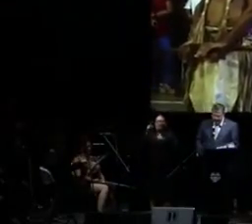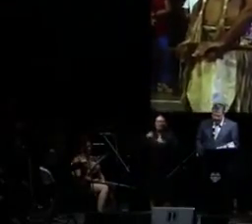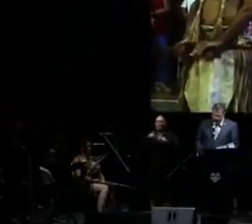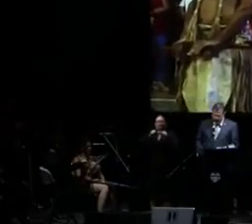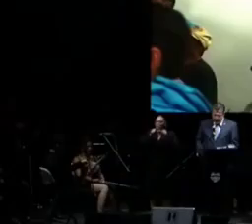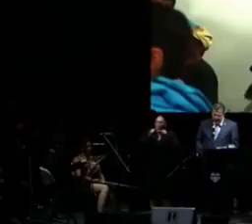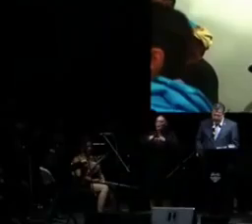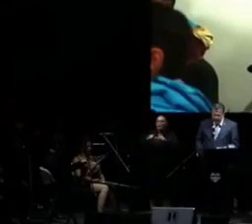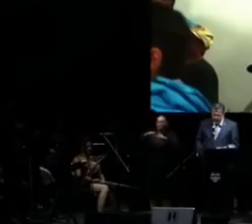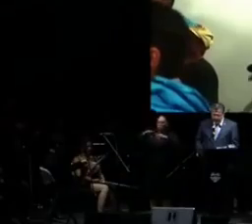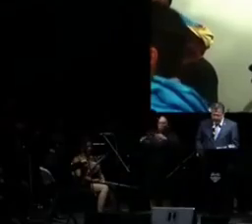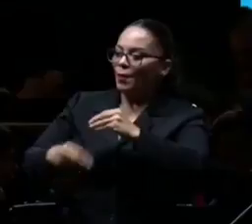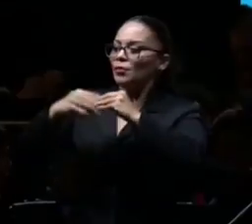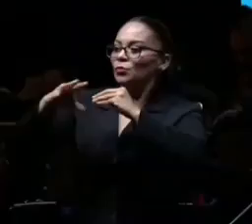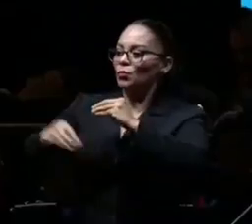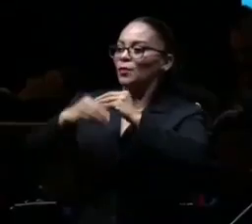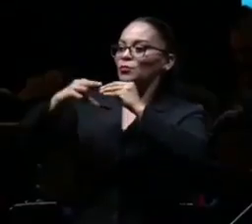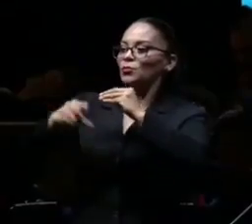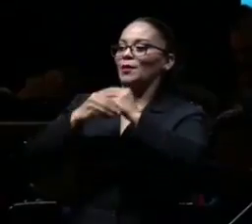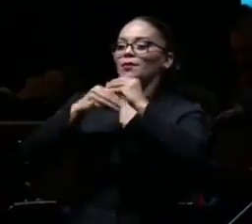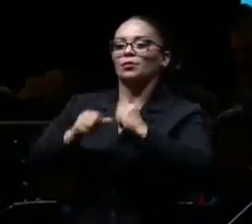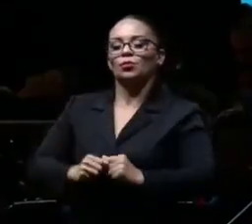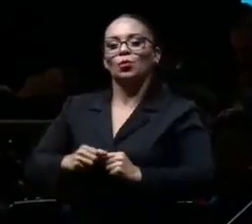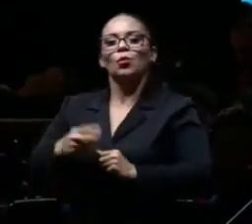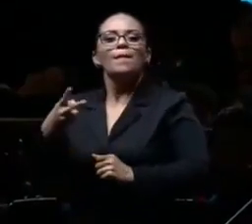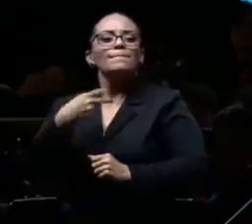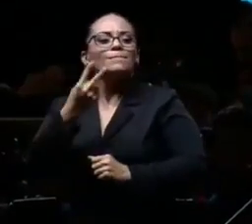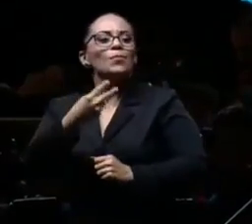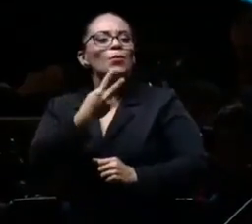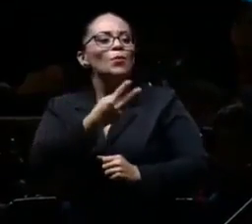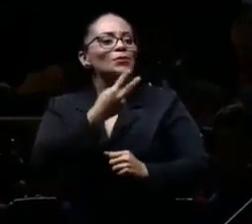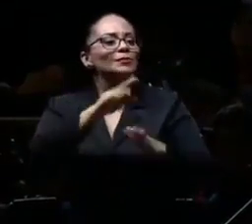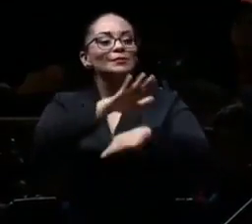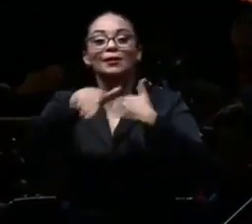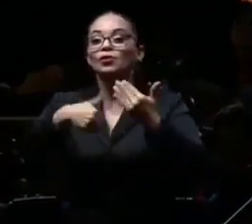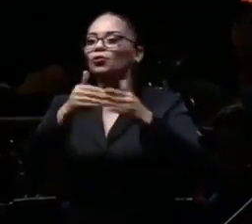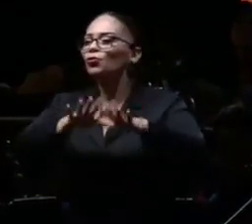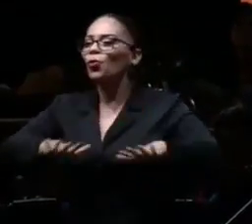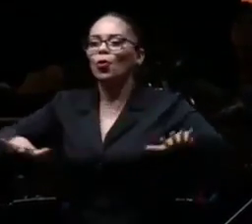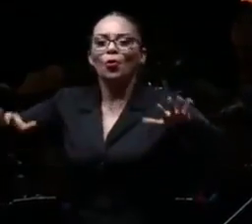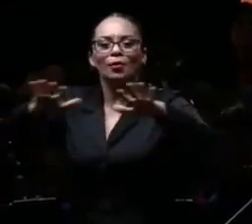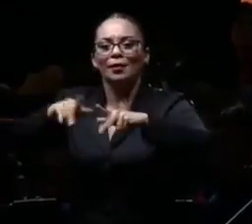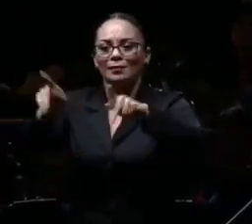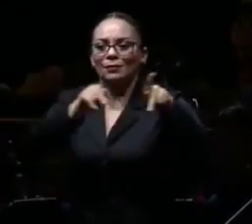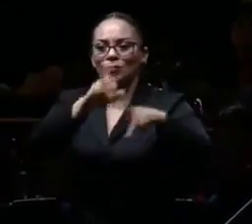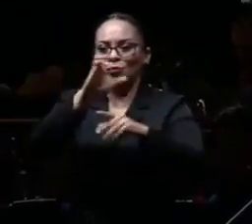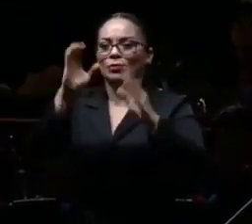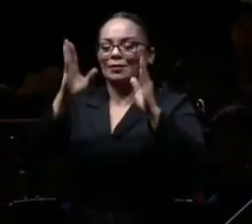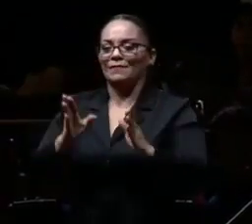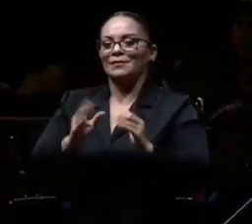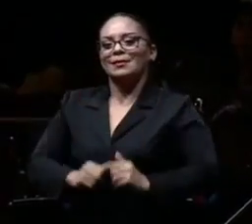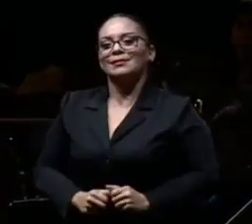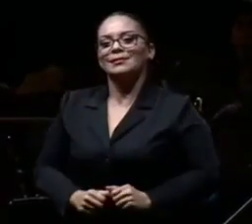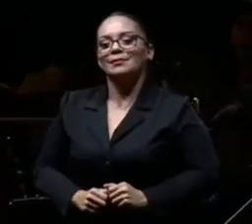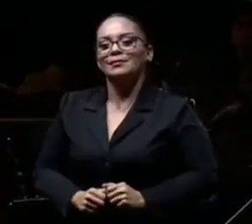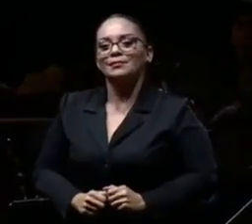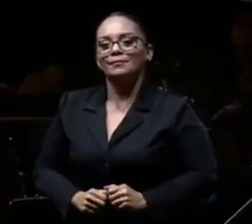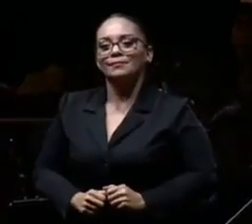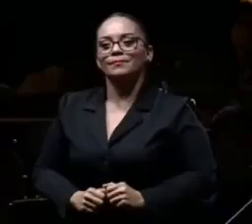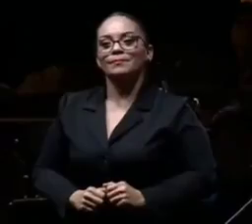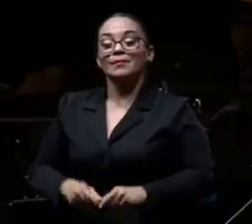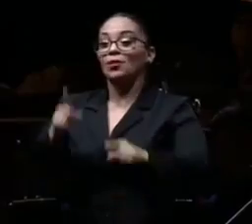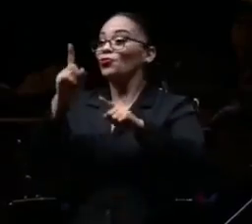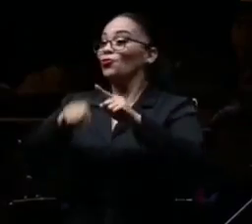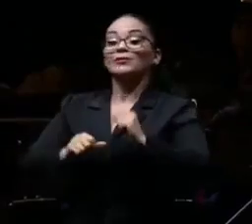seguir sumando las voces de todas y todos los costarricenses. No se